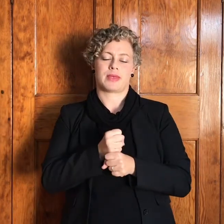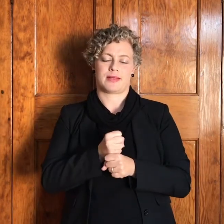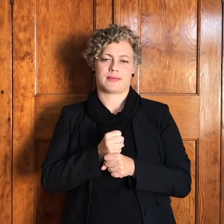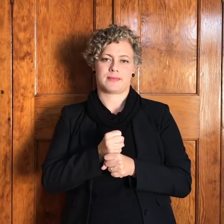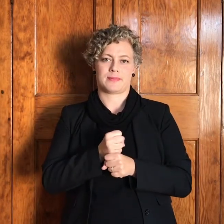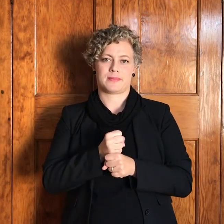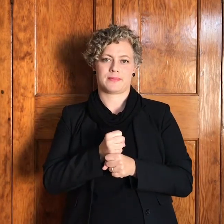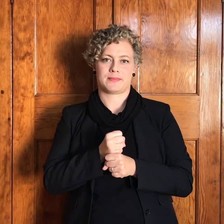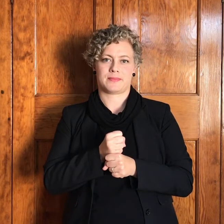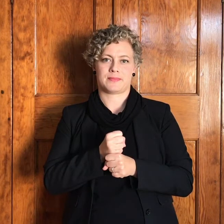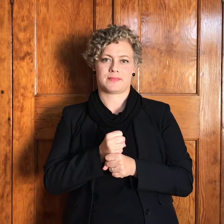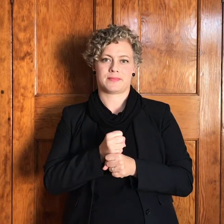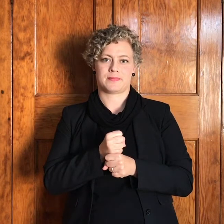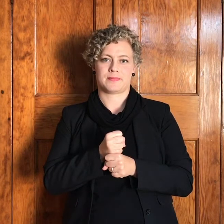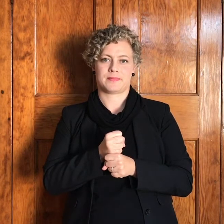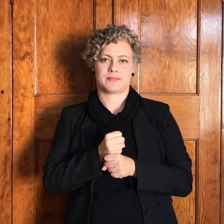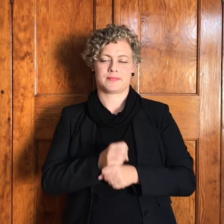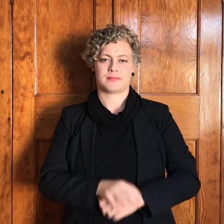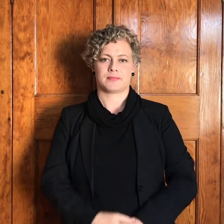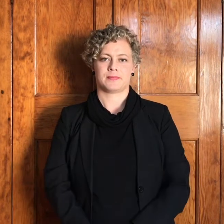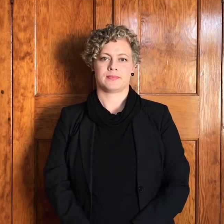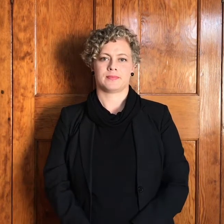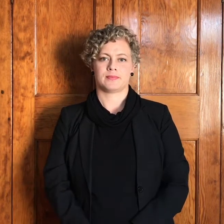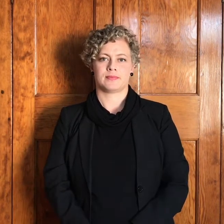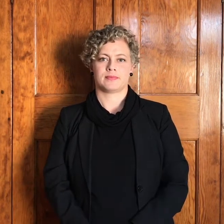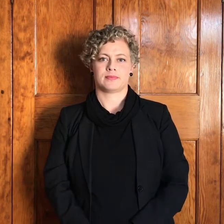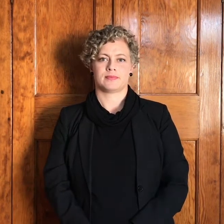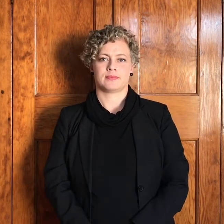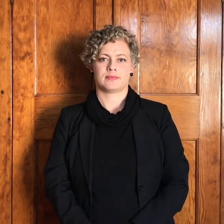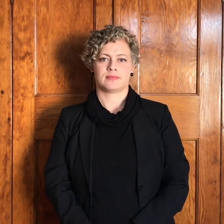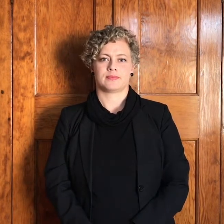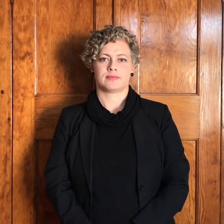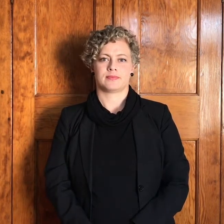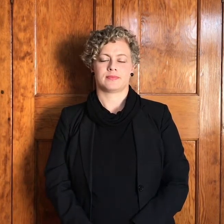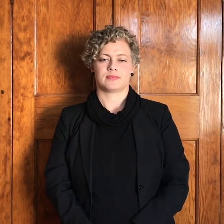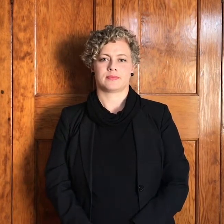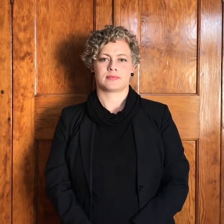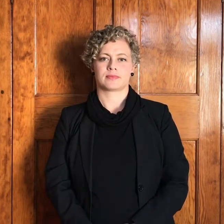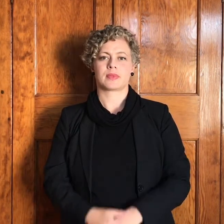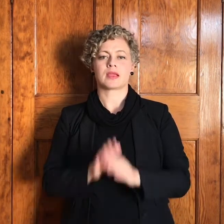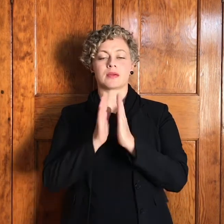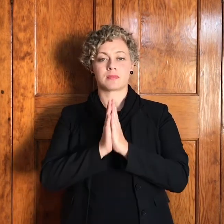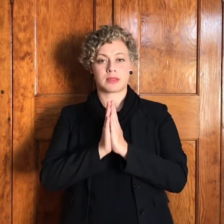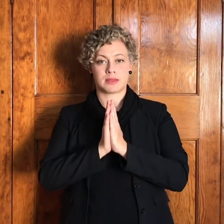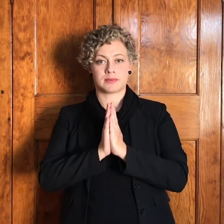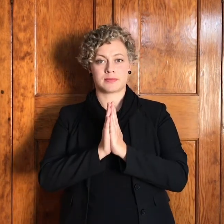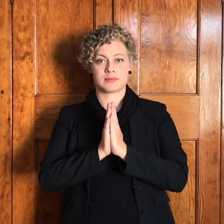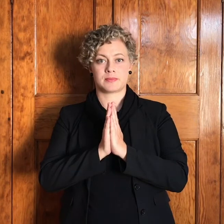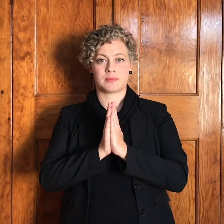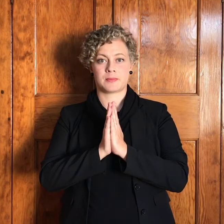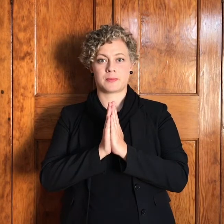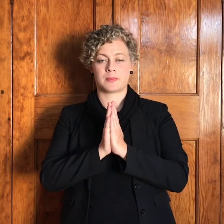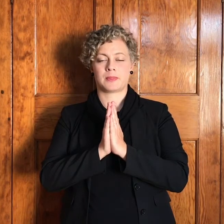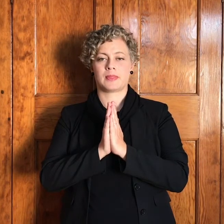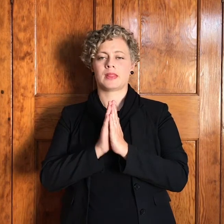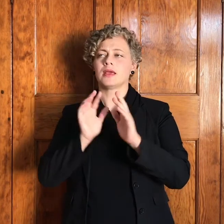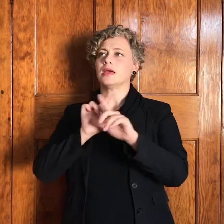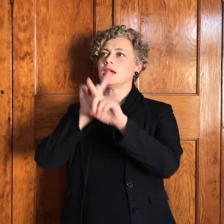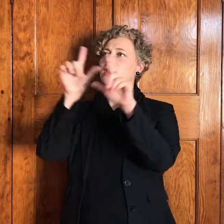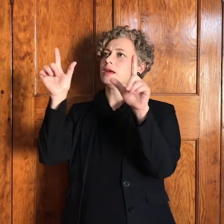ek wil u net voorgaan in een gebed oe heer in ons gebed kom ons na u toe as